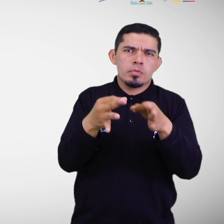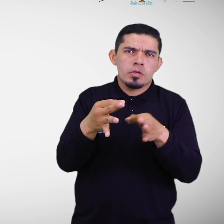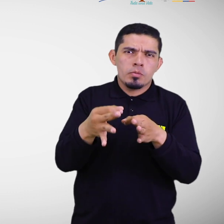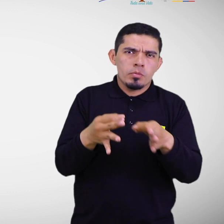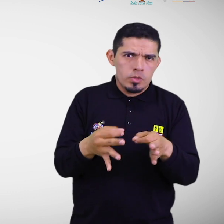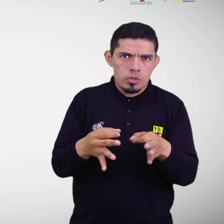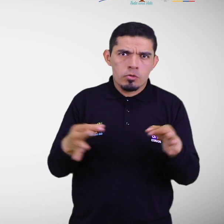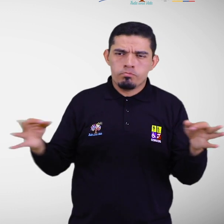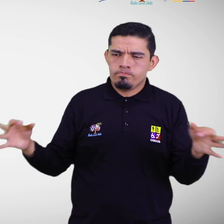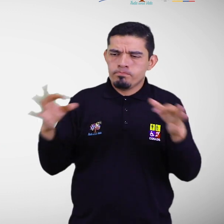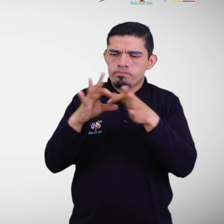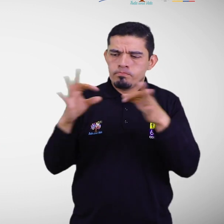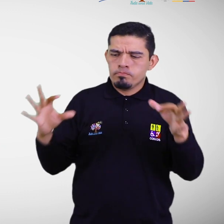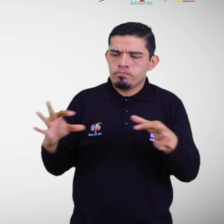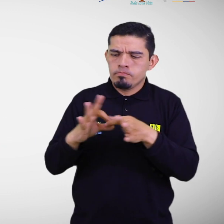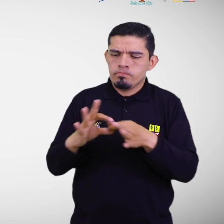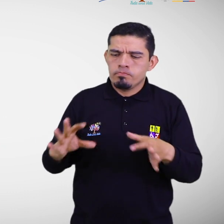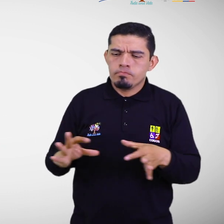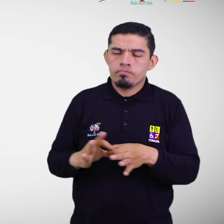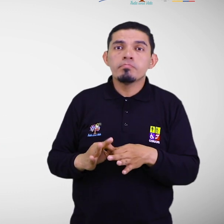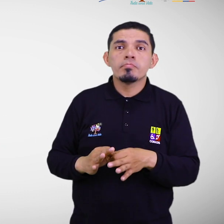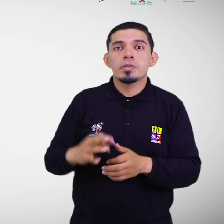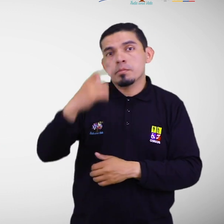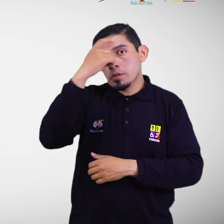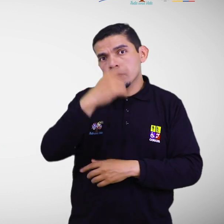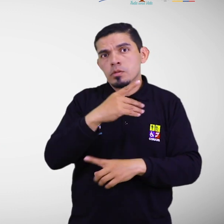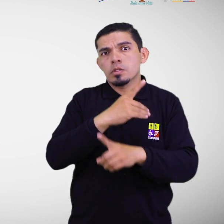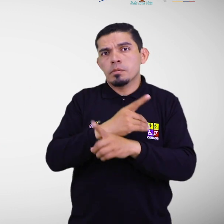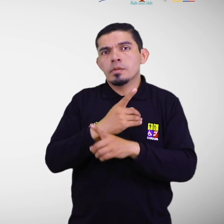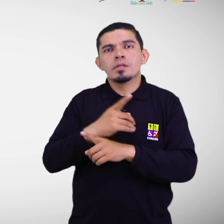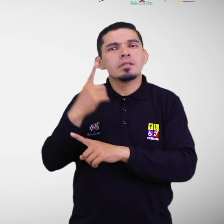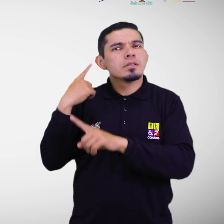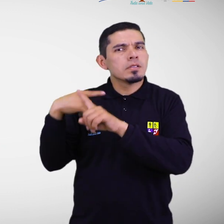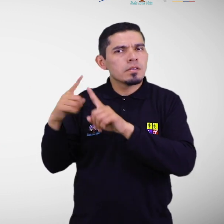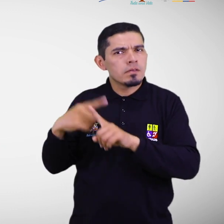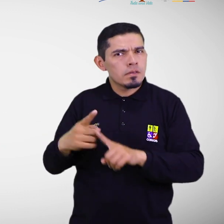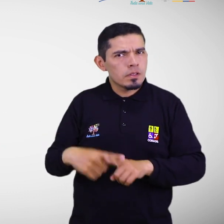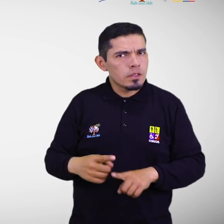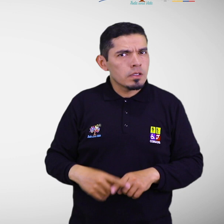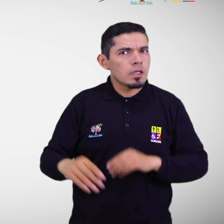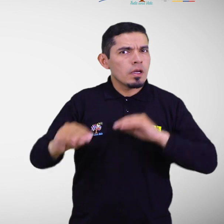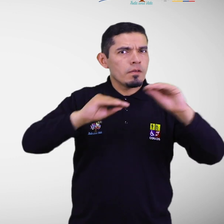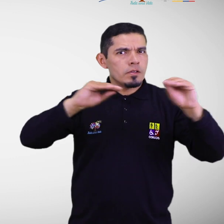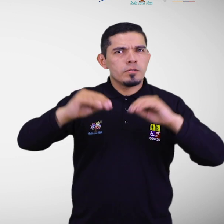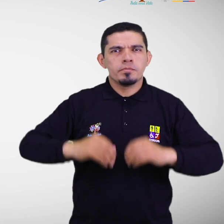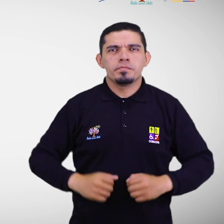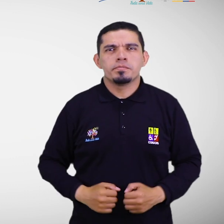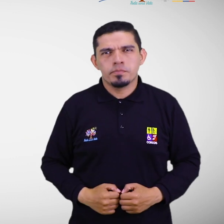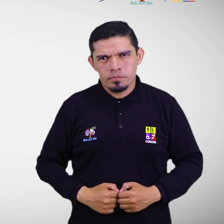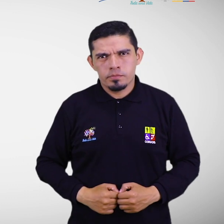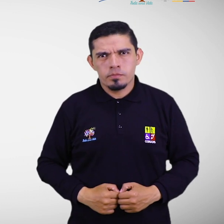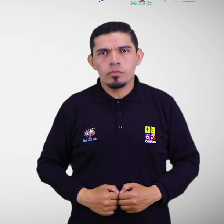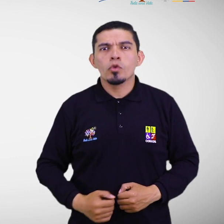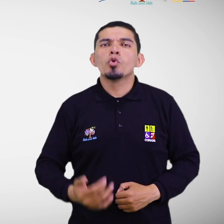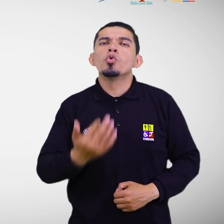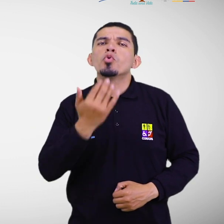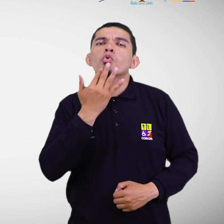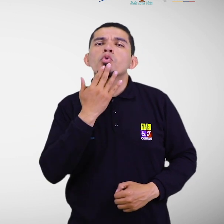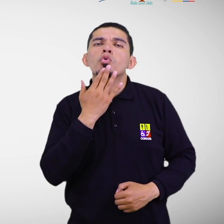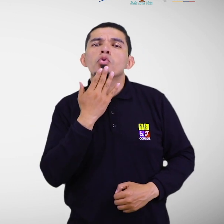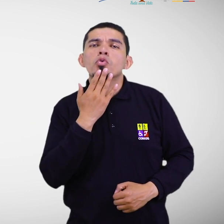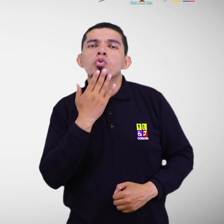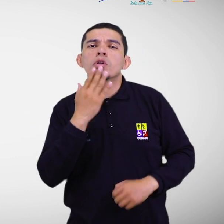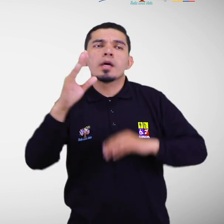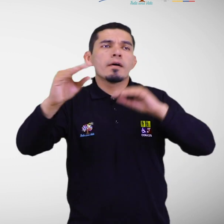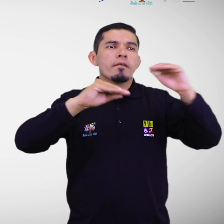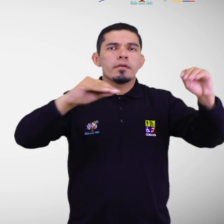para incluir a las personas con discapacidad de acuerdo a los diferentes niveles de alerta. Sistema de colores para niveles